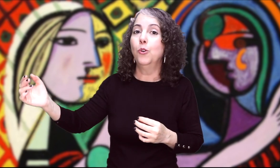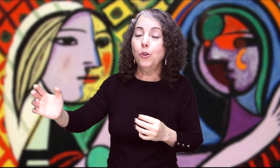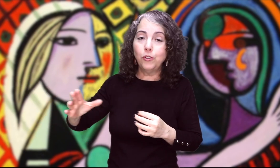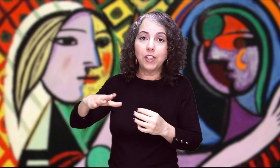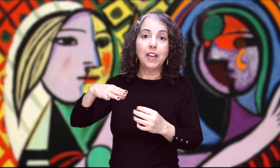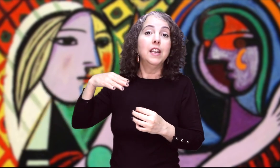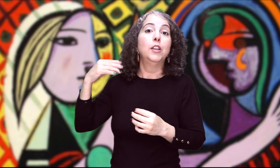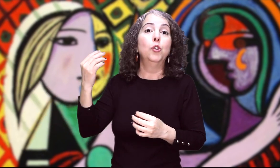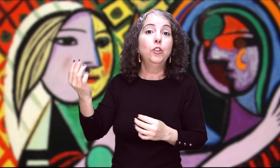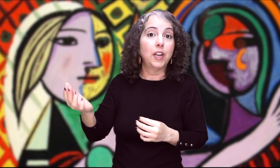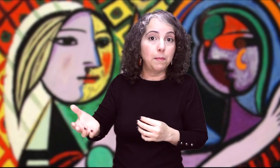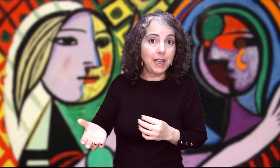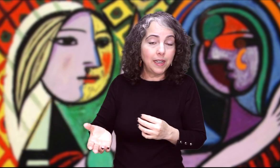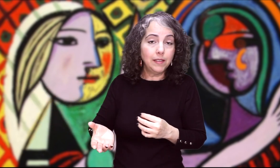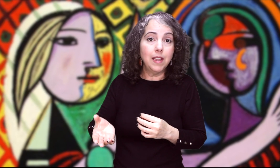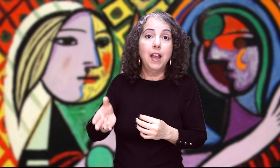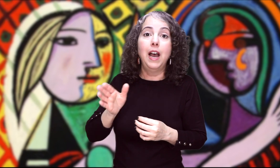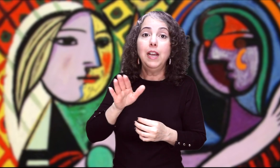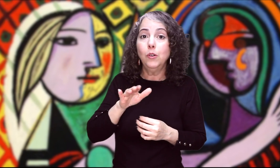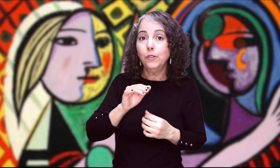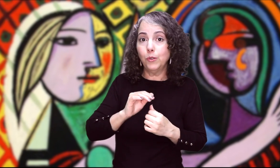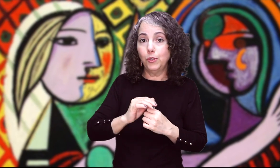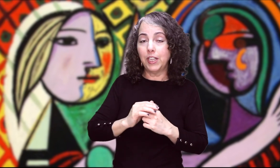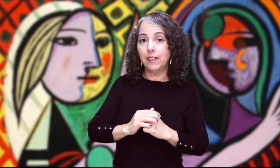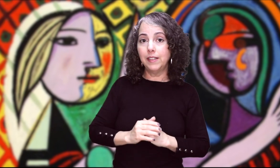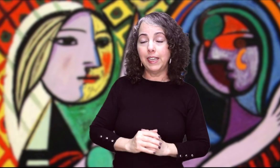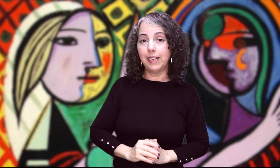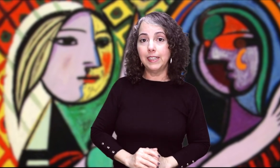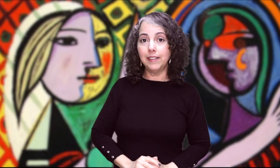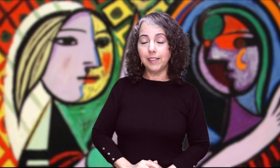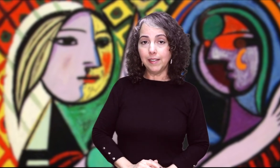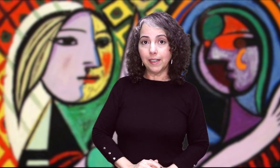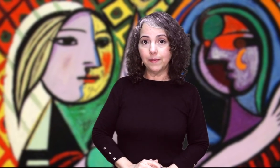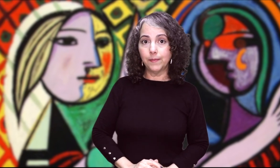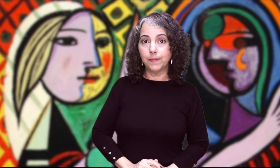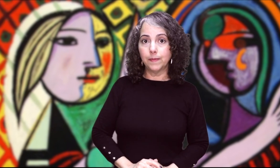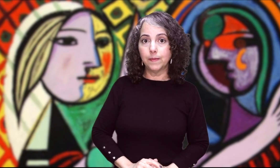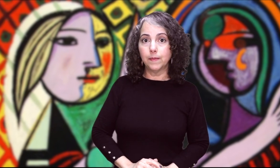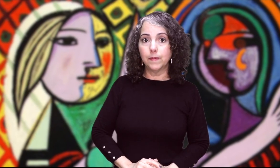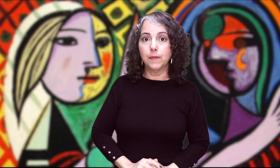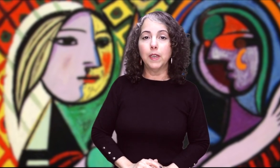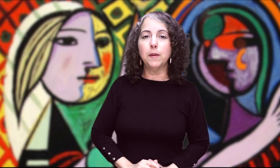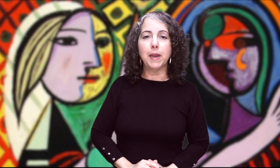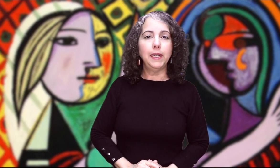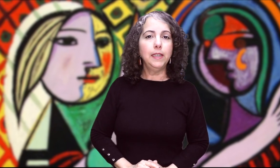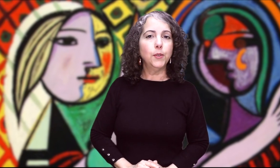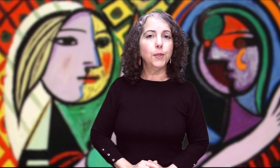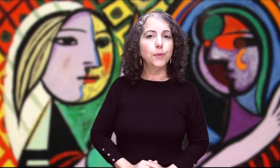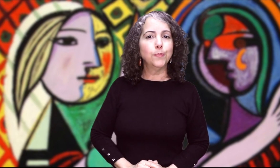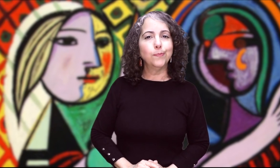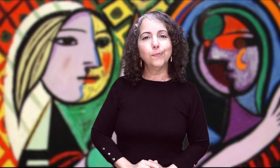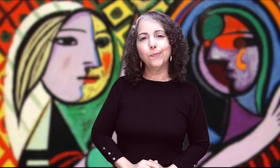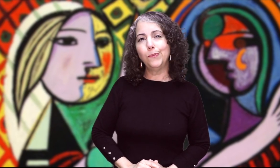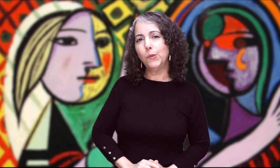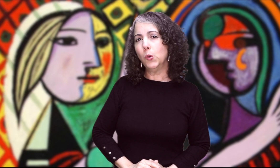otra Y otra más A las consultas del dentista El marido No